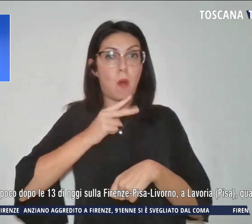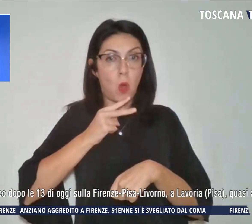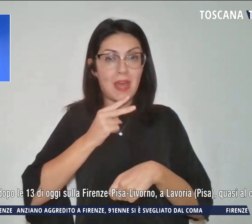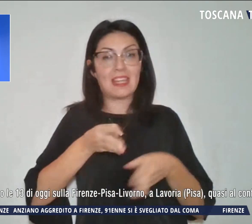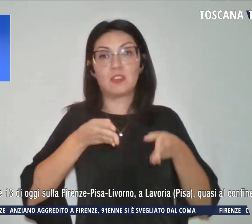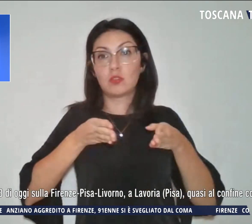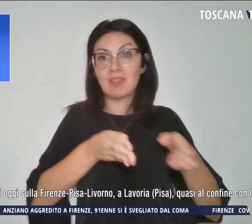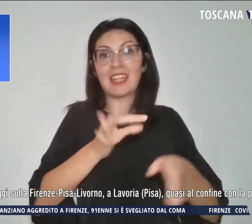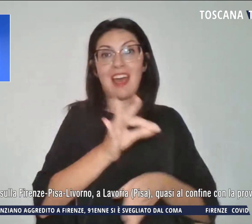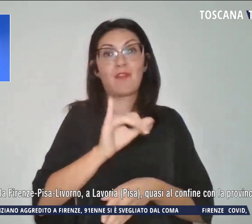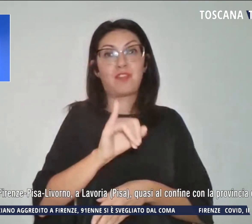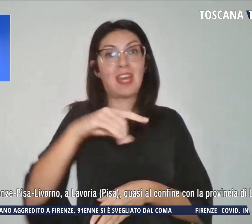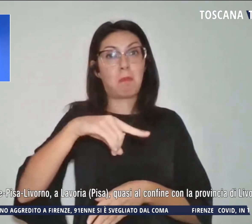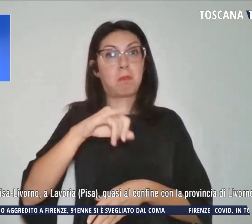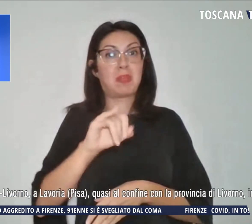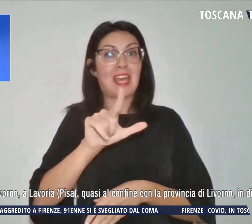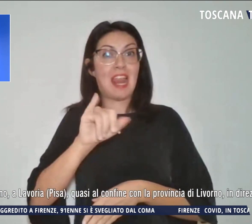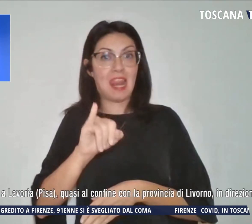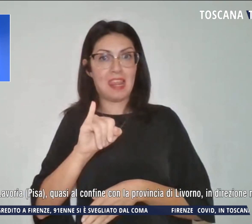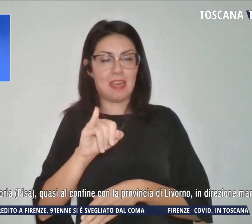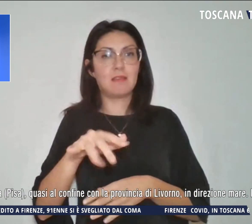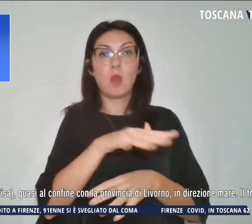Livorno a Lavoria,